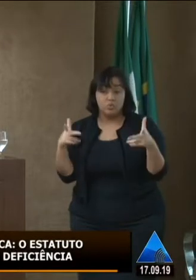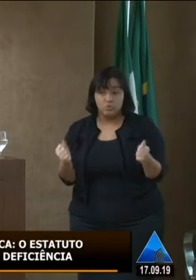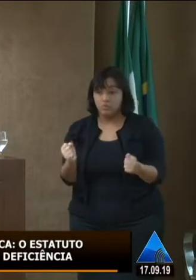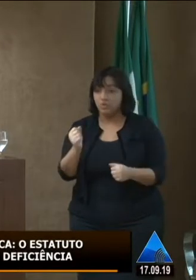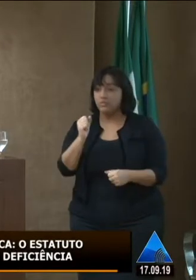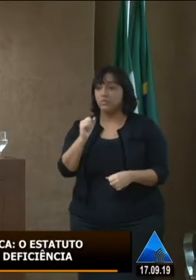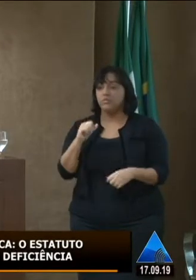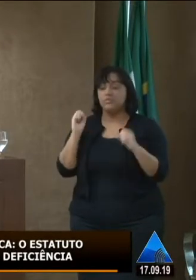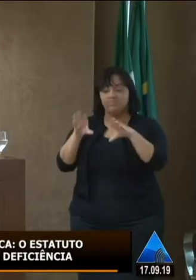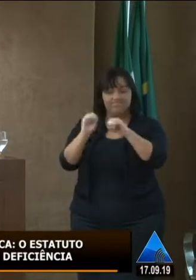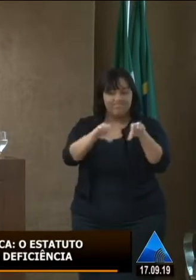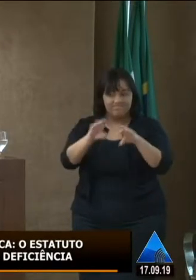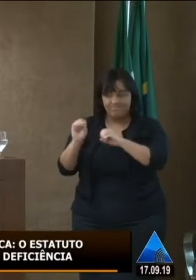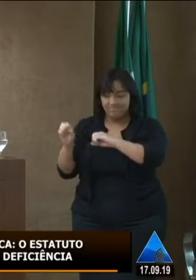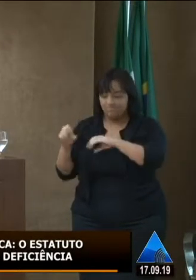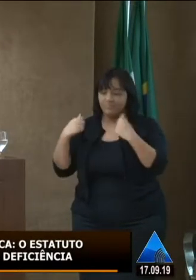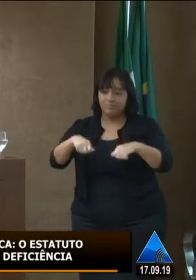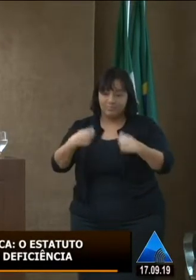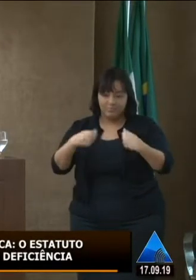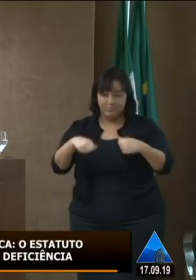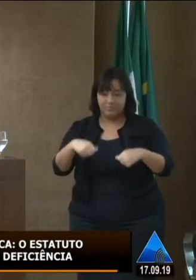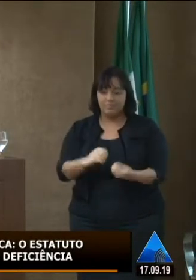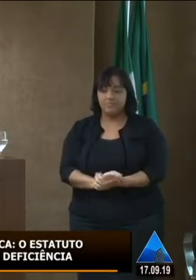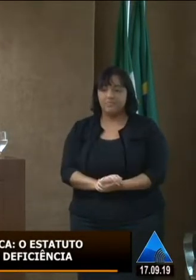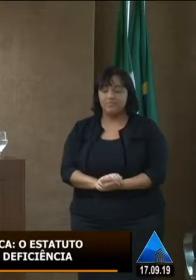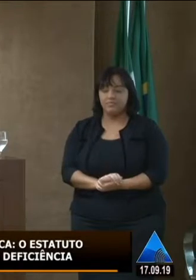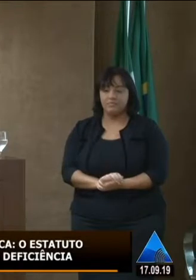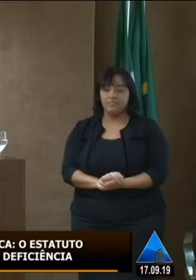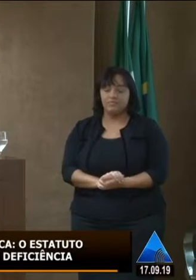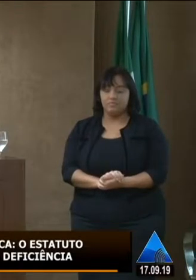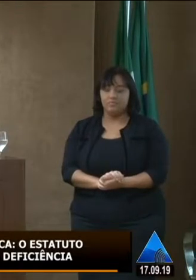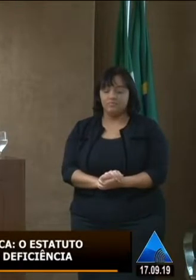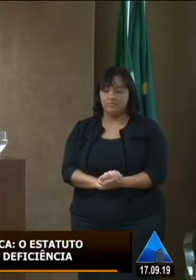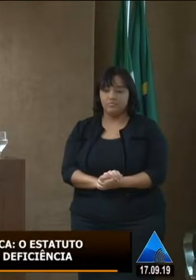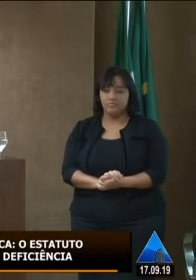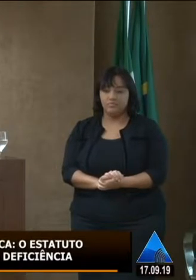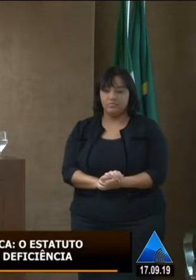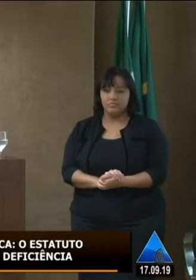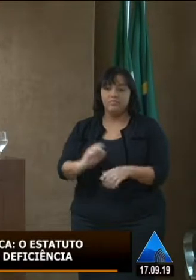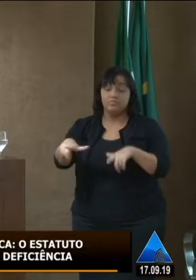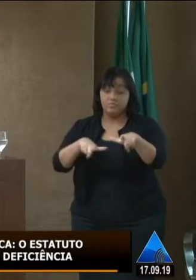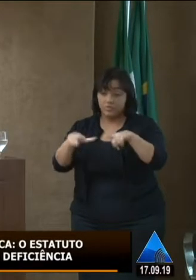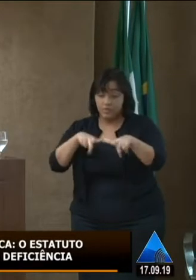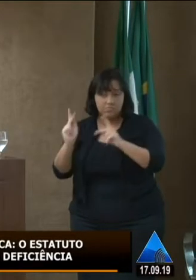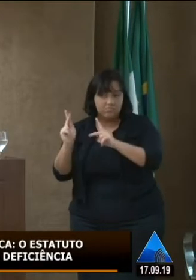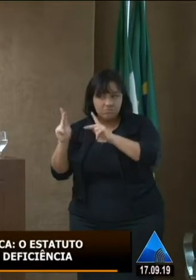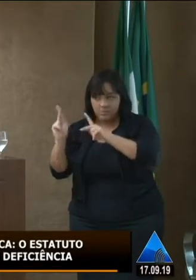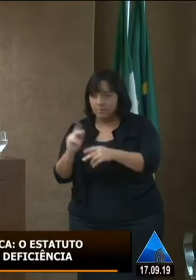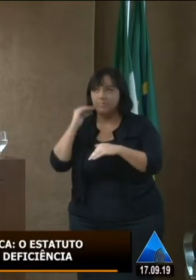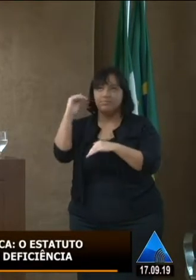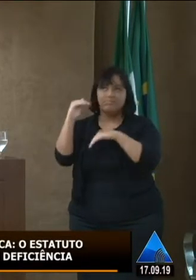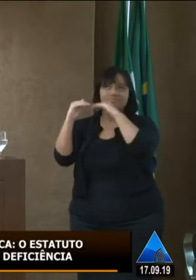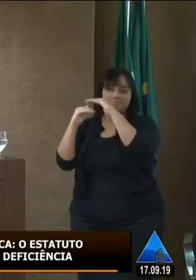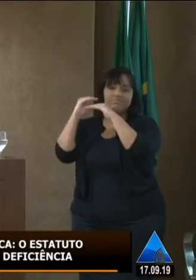trabalha nas instituições educativas precisa assumir uma postura de educador. Então, trabalhamos sempre nessa perspectiva,